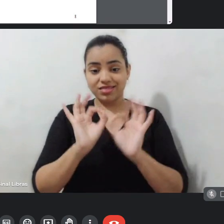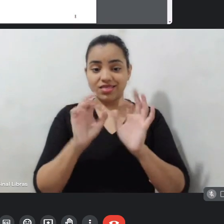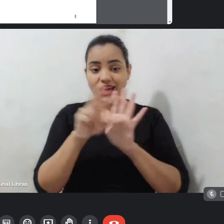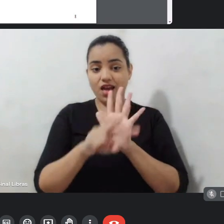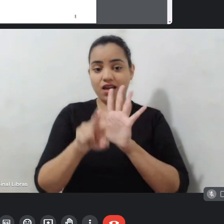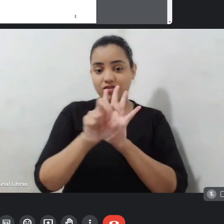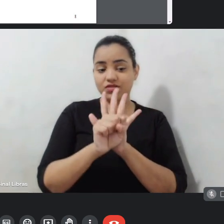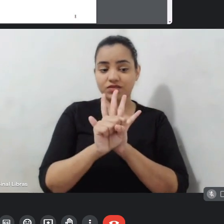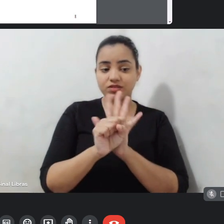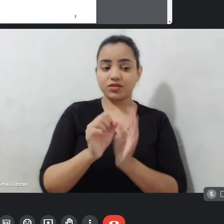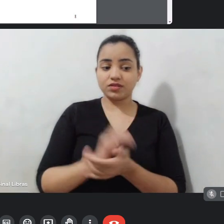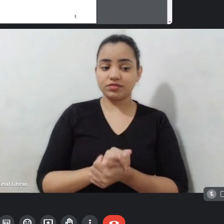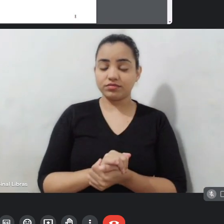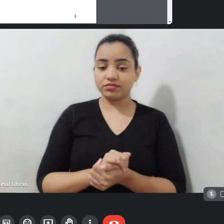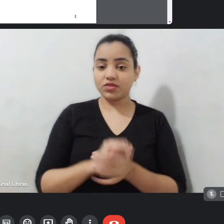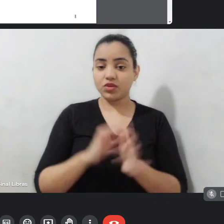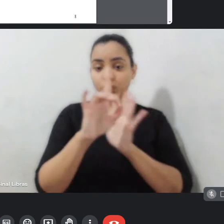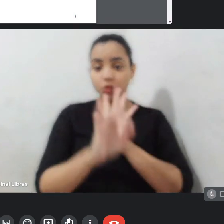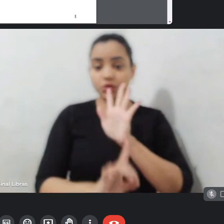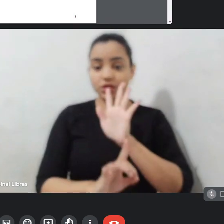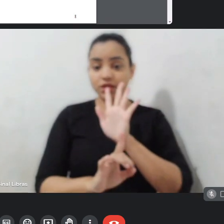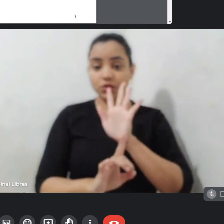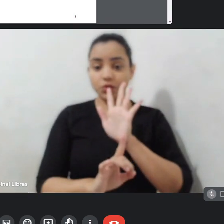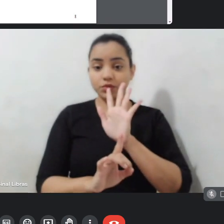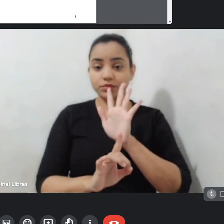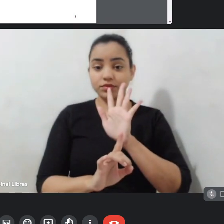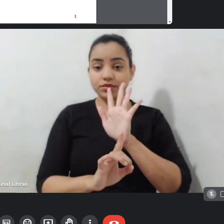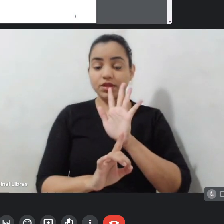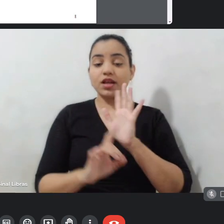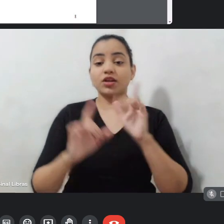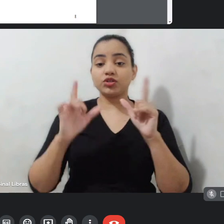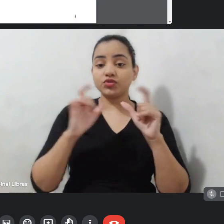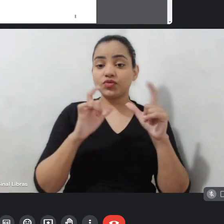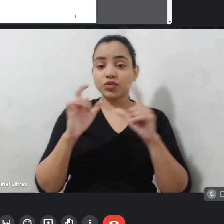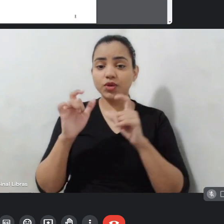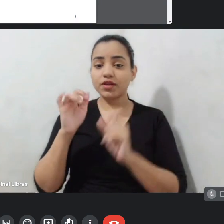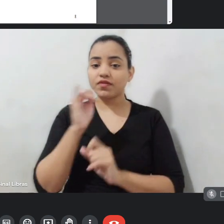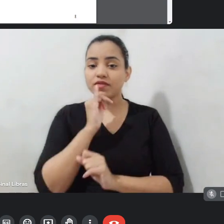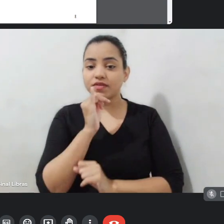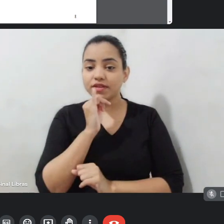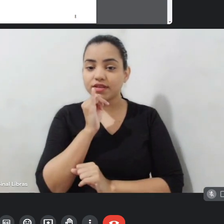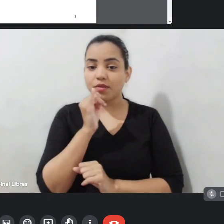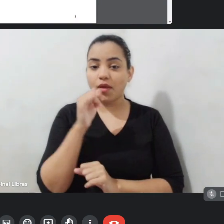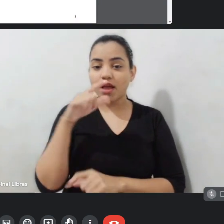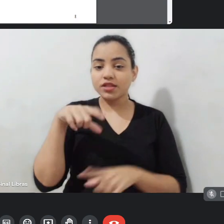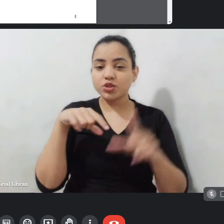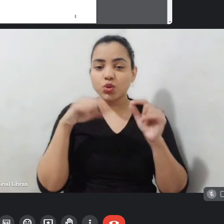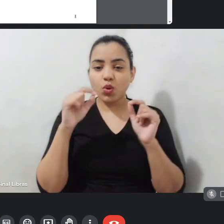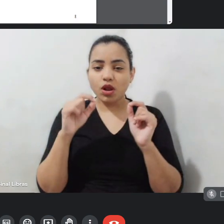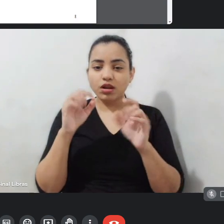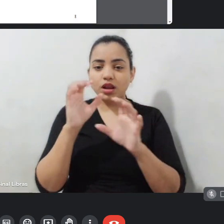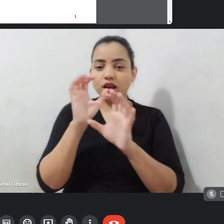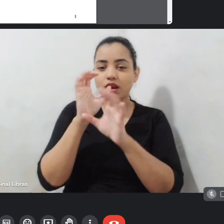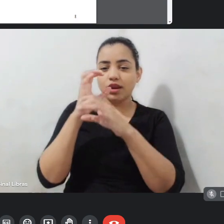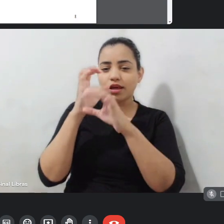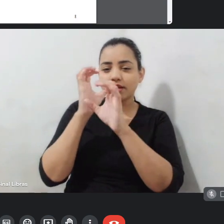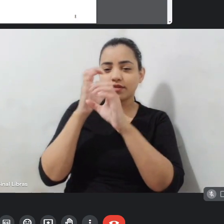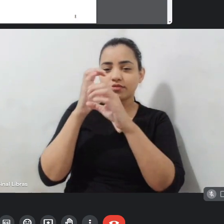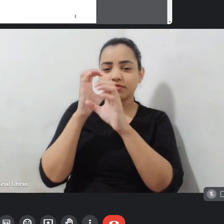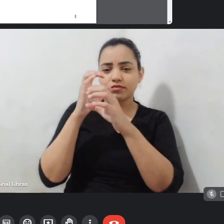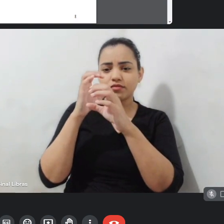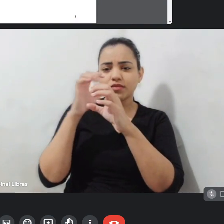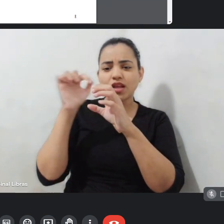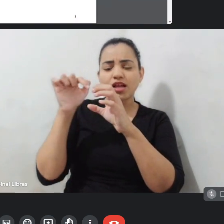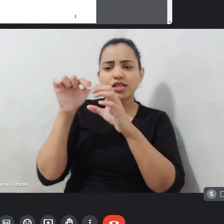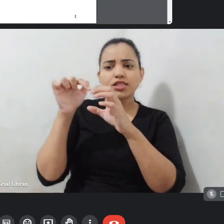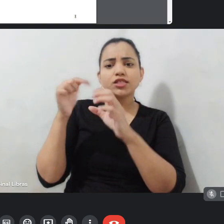diretor de fotografia, por exemplo, ele escolhe qual lente vai utilizar, se não há lente mais abrangente, se há lente mais fechada,